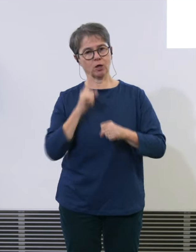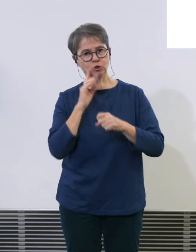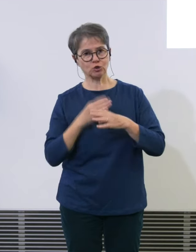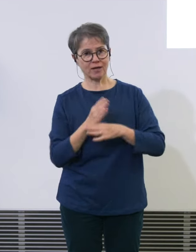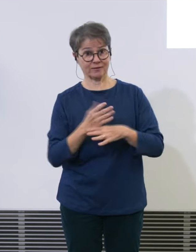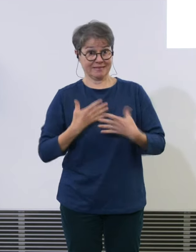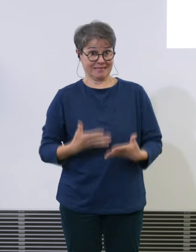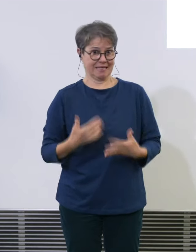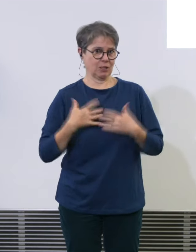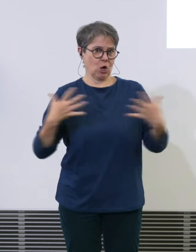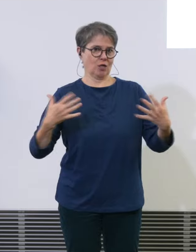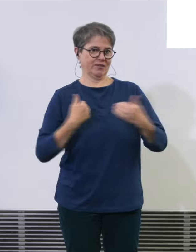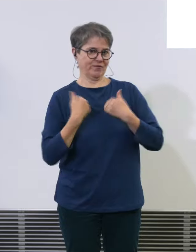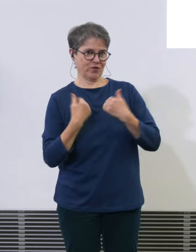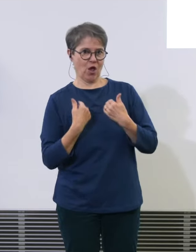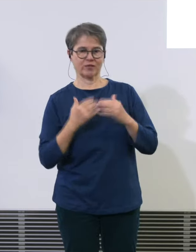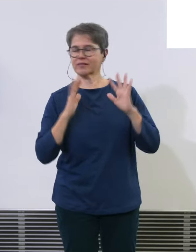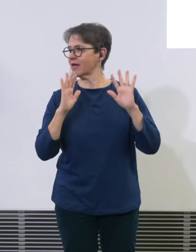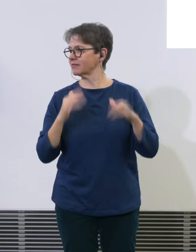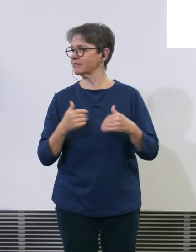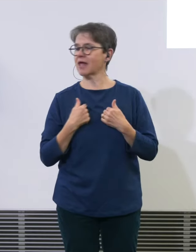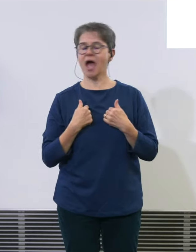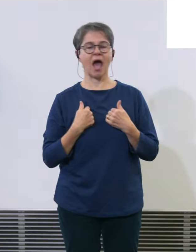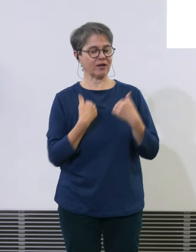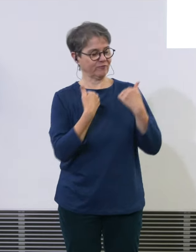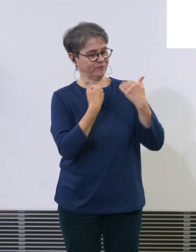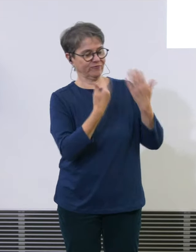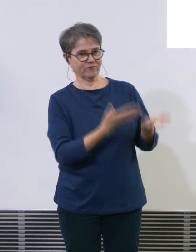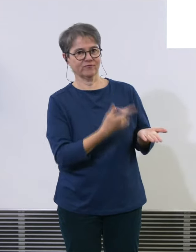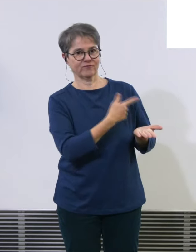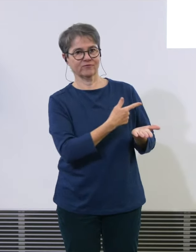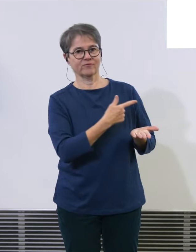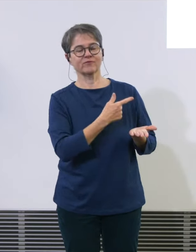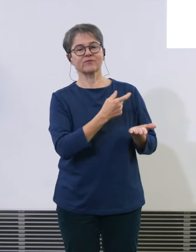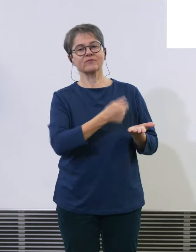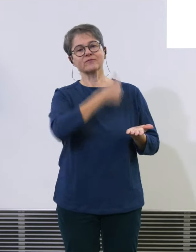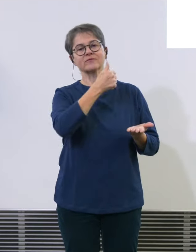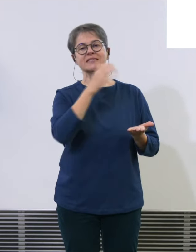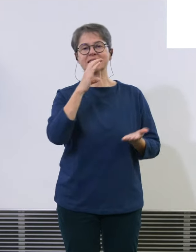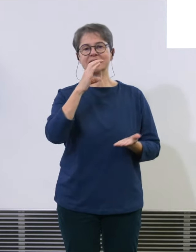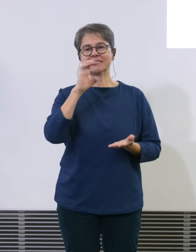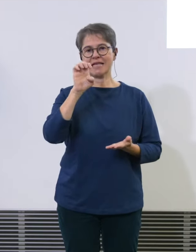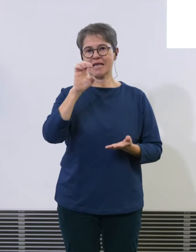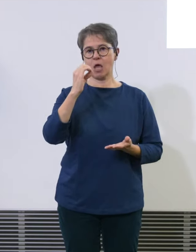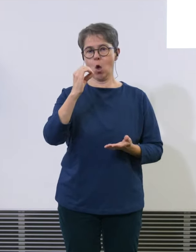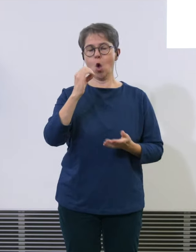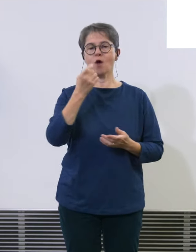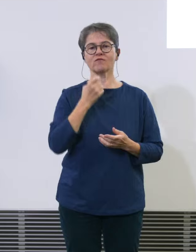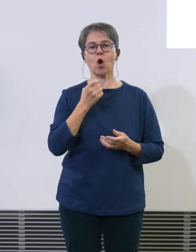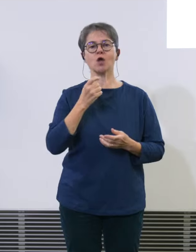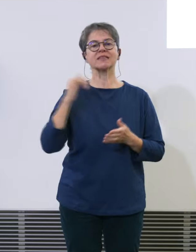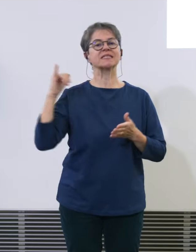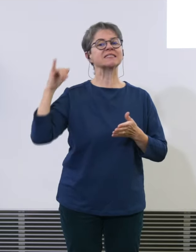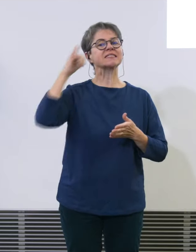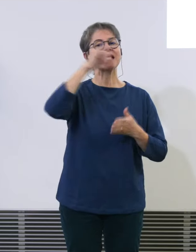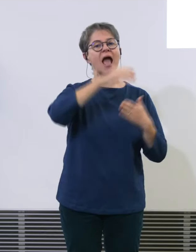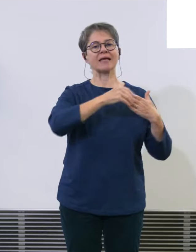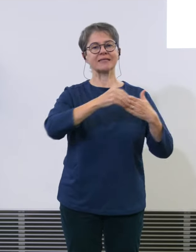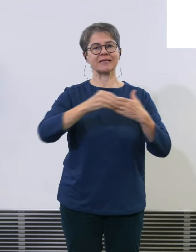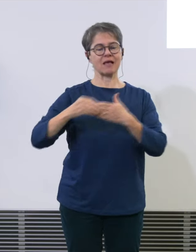dass ich darf am SIA von Skyguide, der dir Alex Bristol, das Wort übergeben. Vielen Dank, Carmen. Und geschätzte Damen